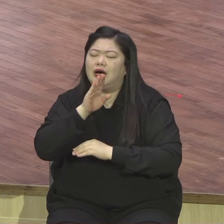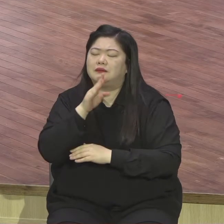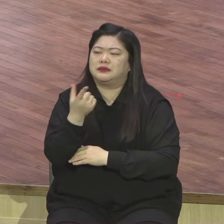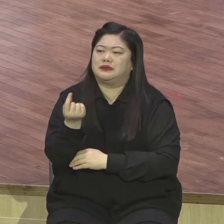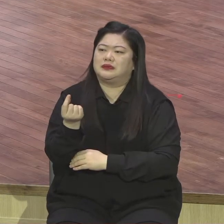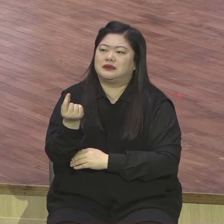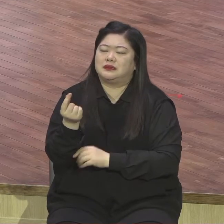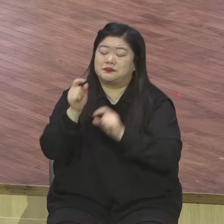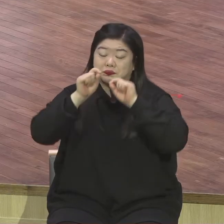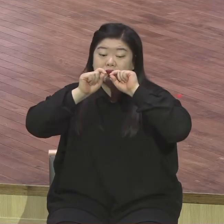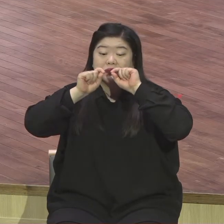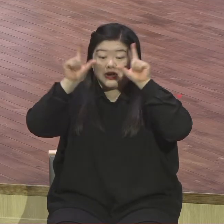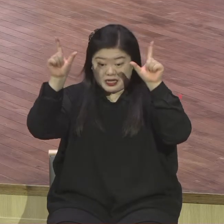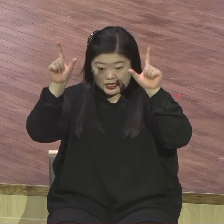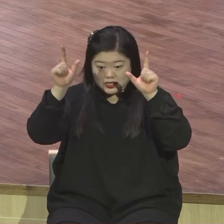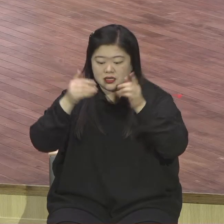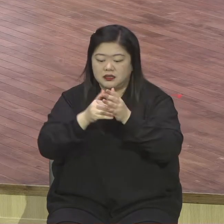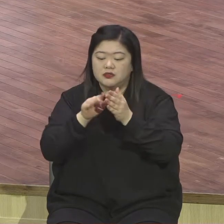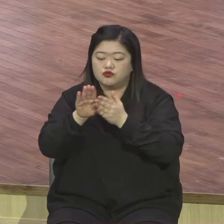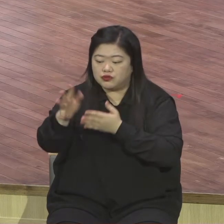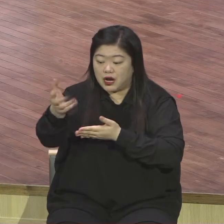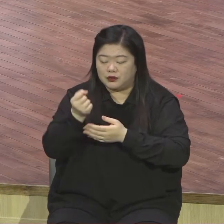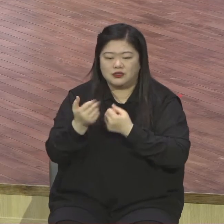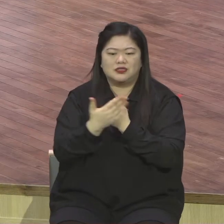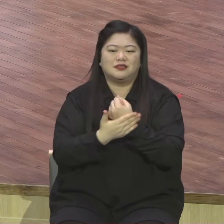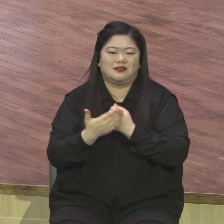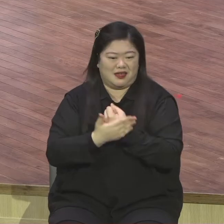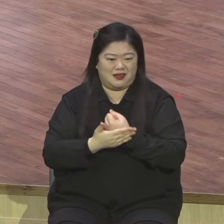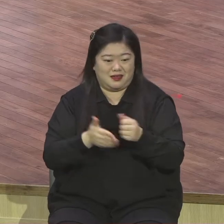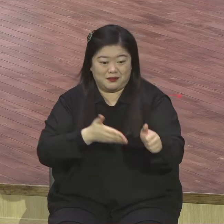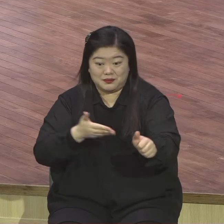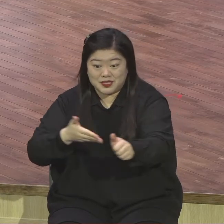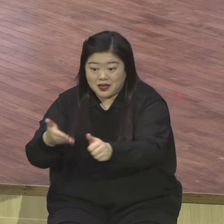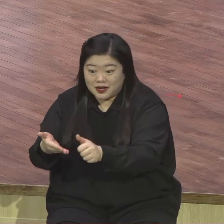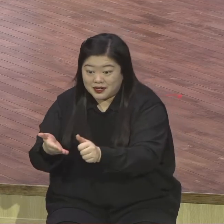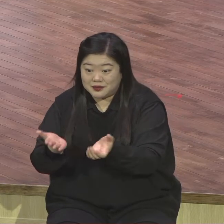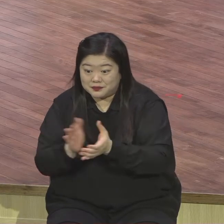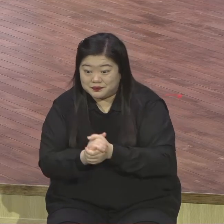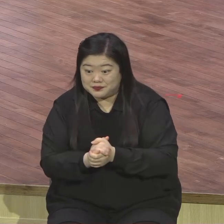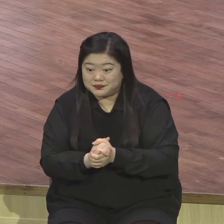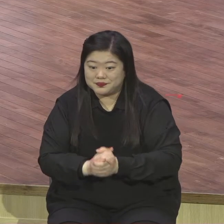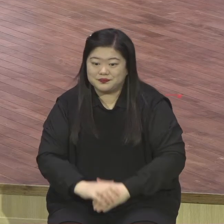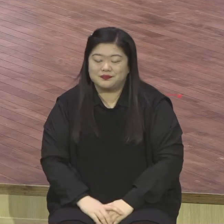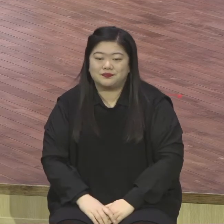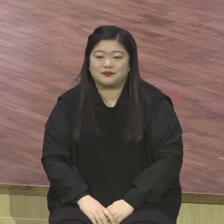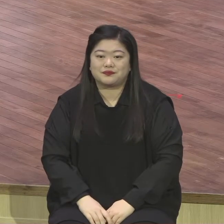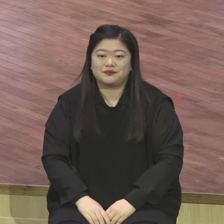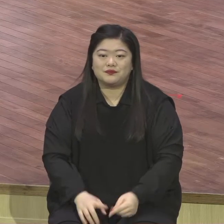놀란 은내를 체험하는 정거의 길을 주님으로 축복합니다. 그럼 첫째로 두려움 아웃